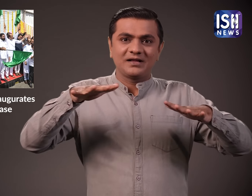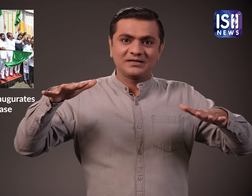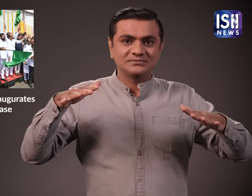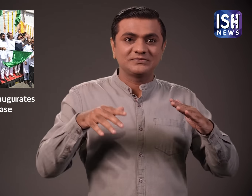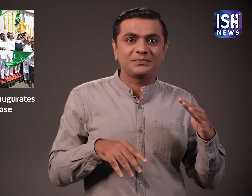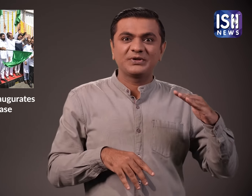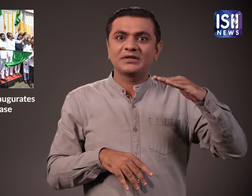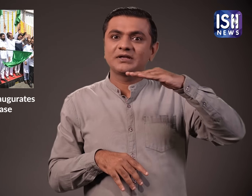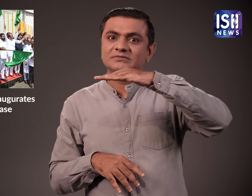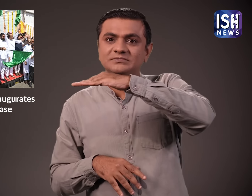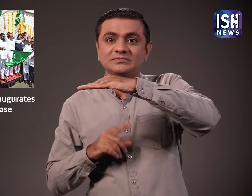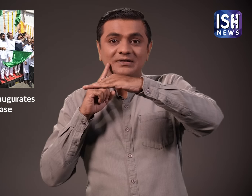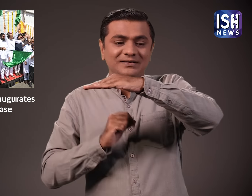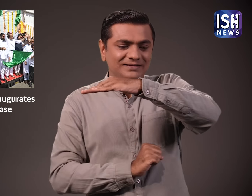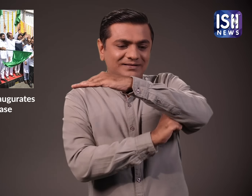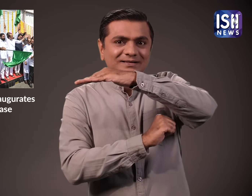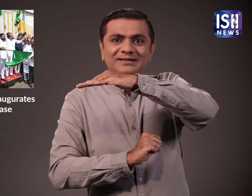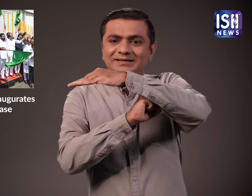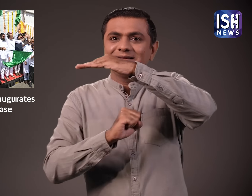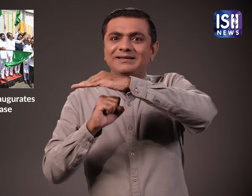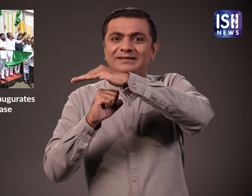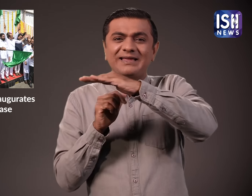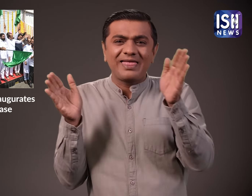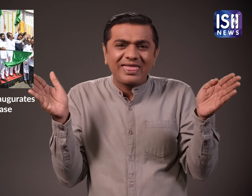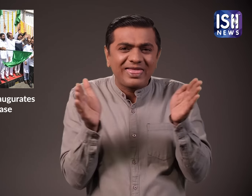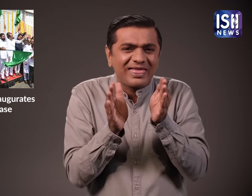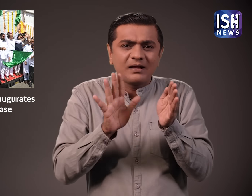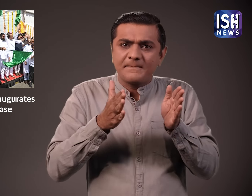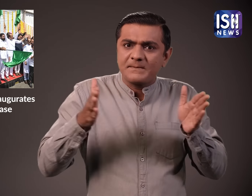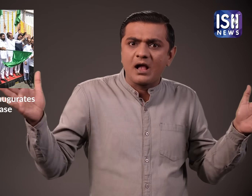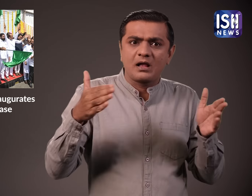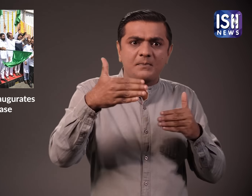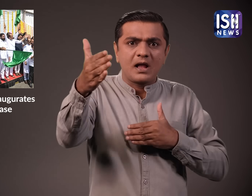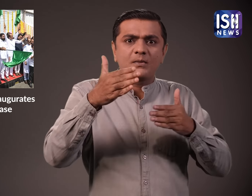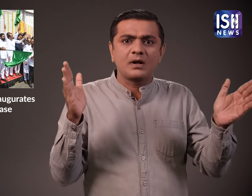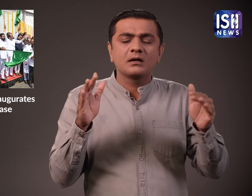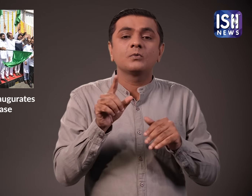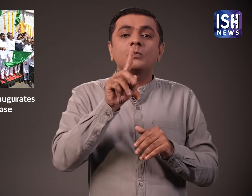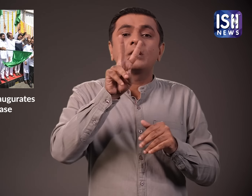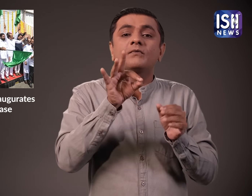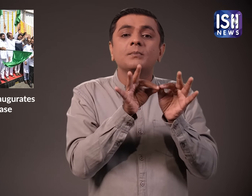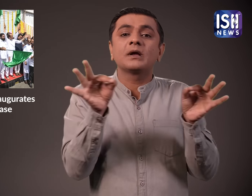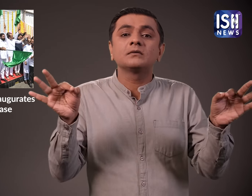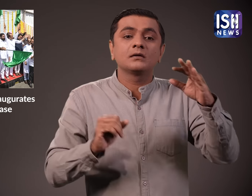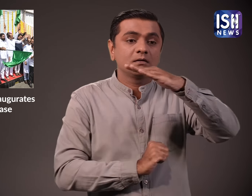खंबो के बीच 120 मीटर का गैप बनाने के लिए सड़क की वेवस्ता में बदलाव किया गया था